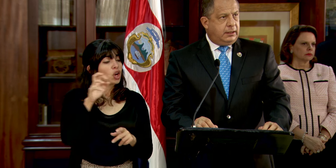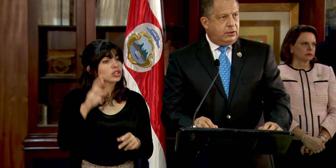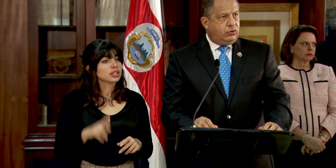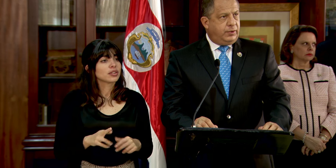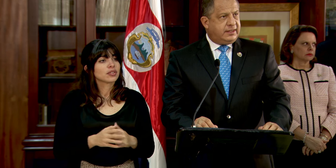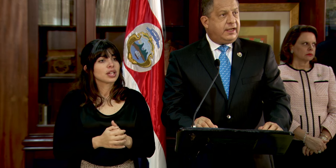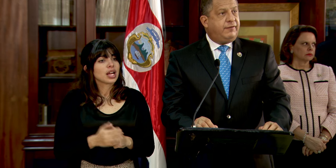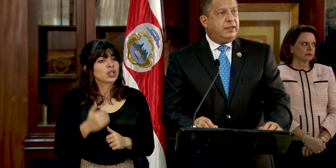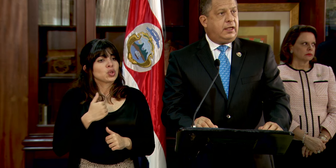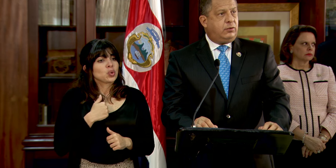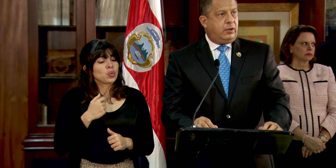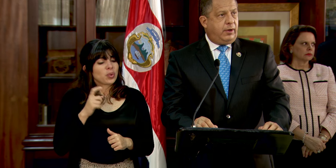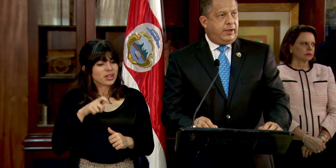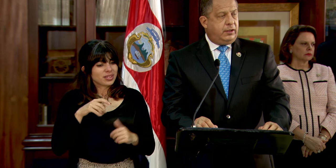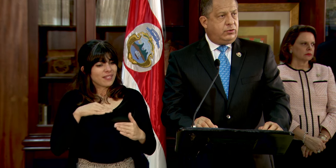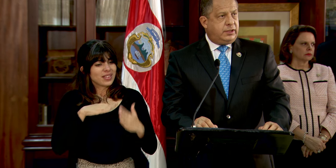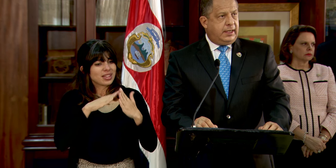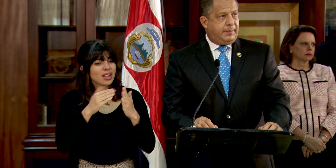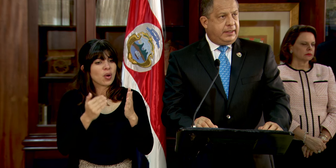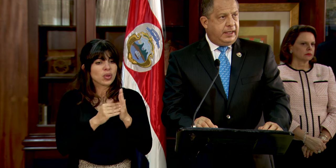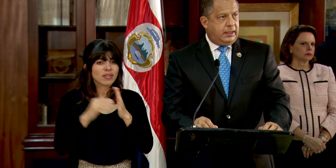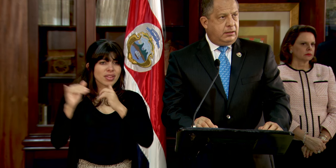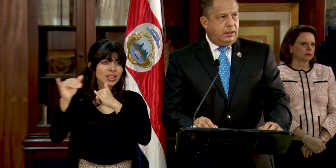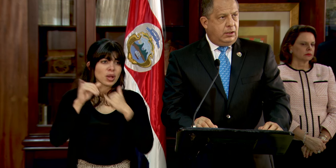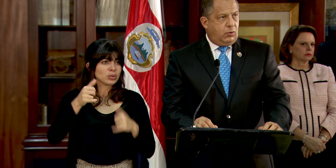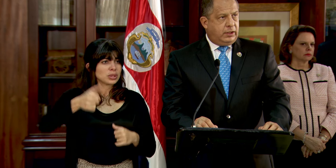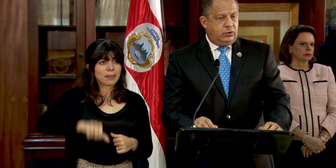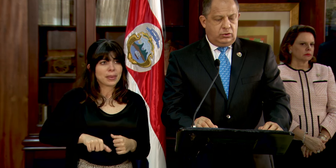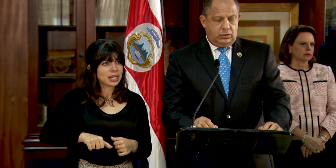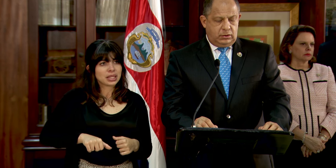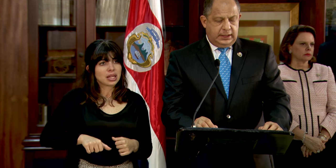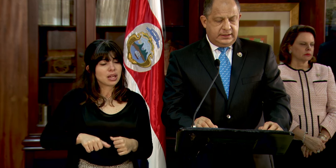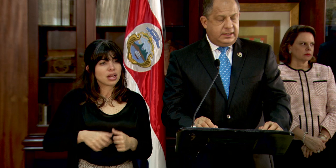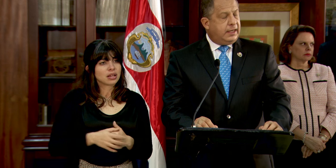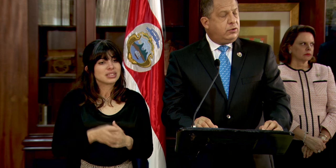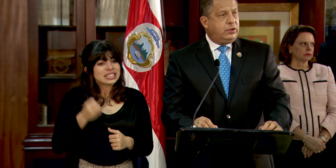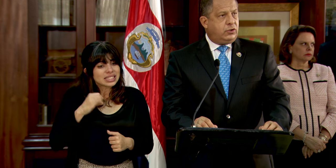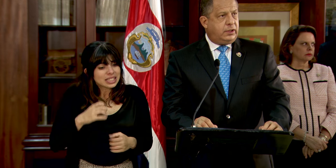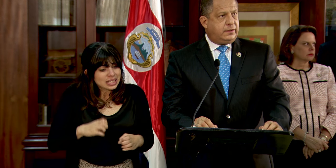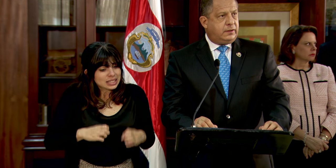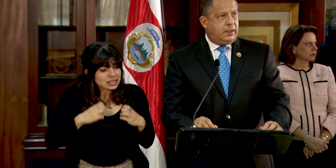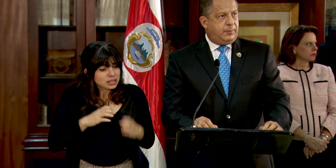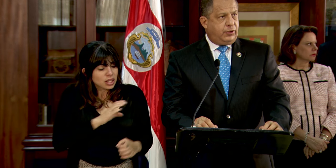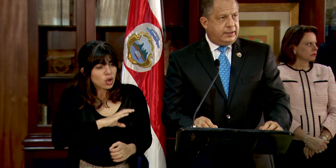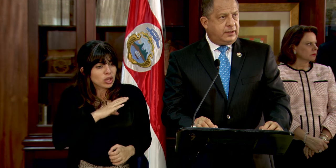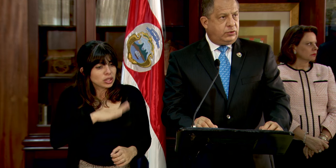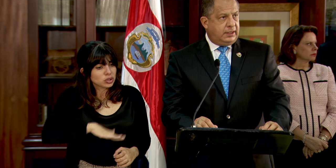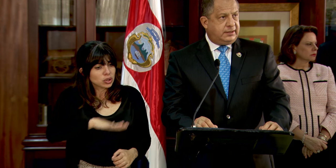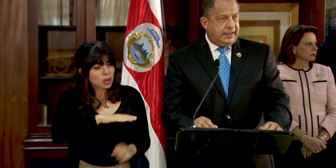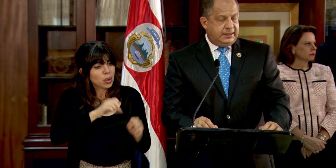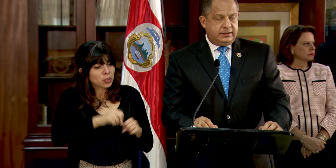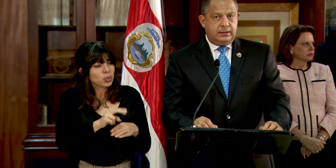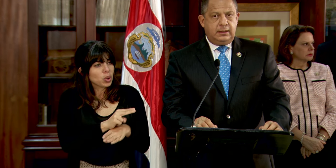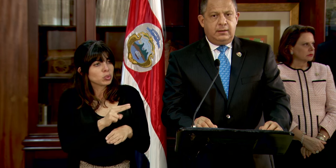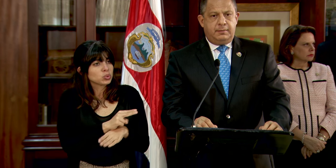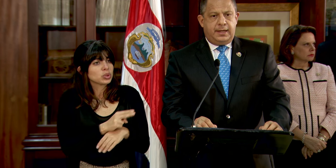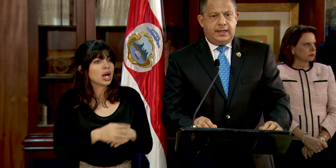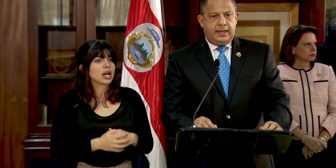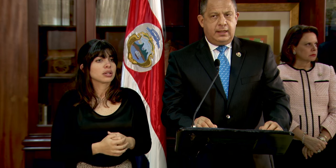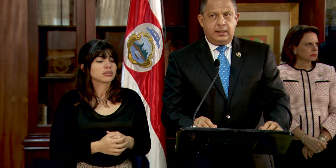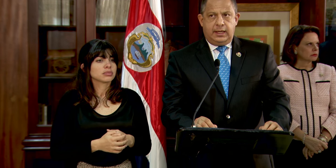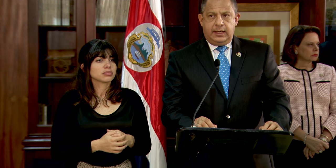Costa Rica tuviese que enfrentar una nueva denuncia y la perdiera cuando existían condiciones que podían ser utilizadas